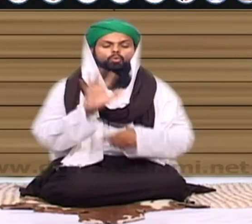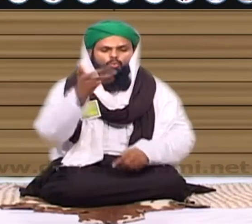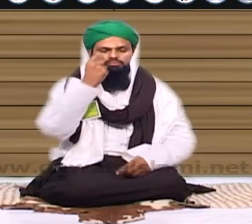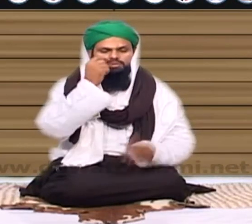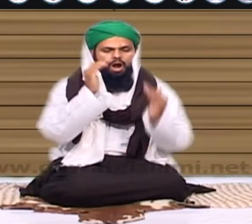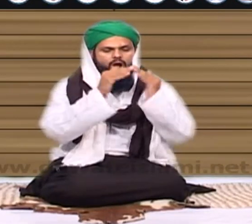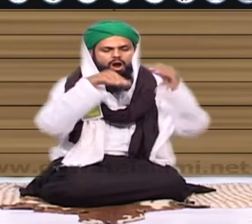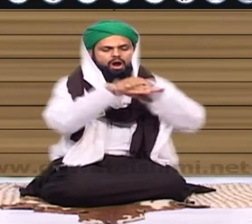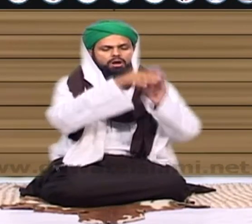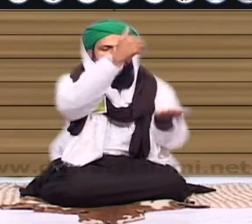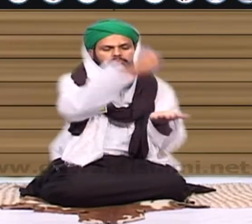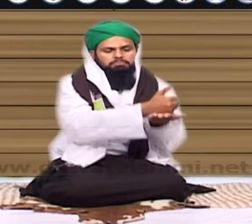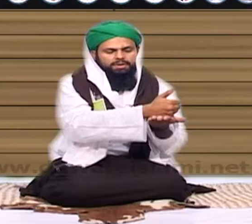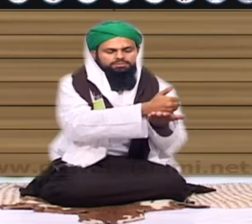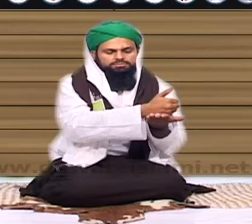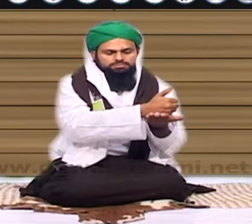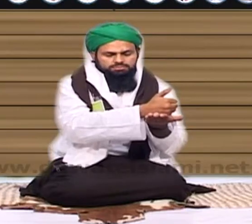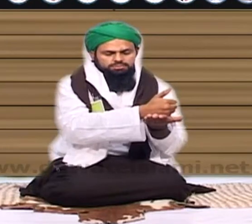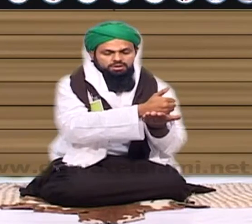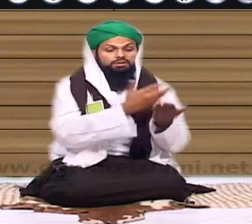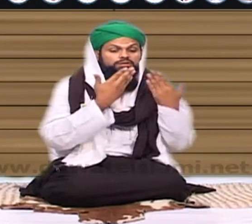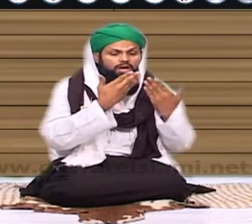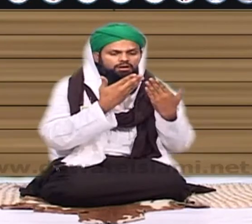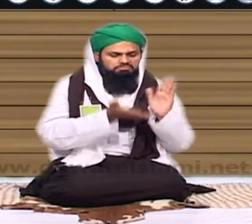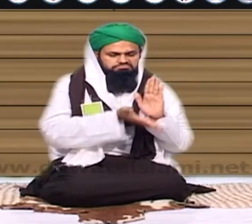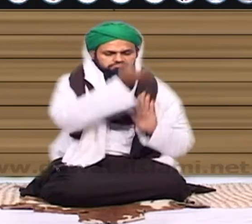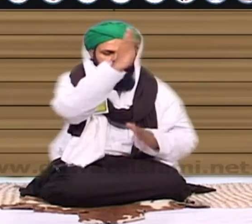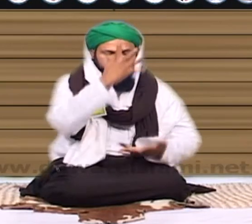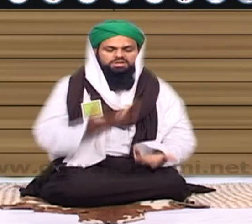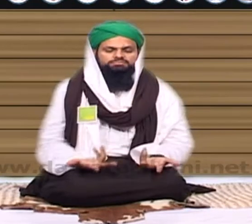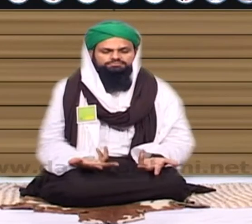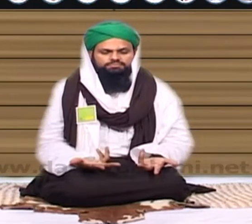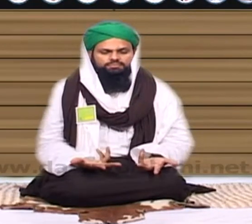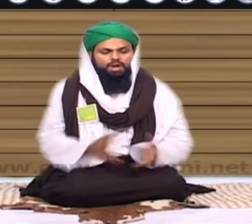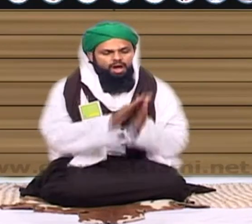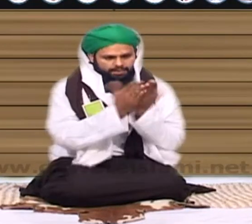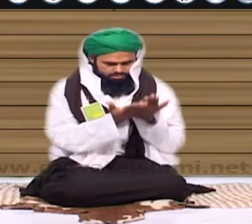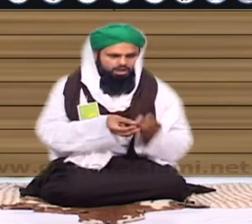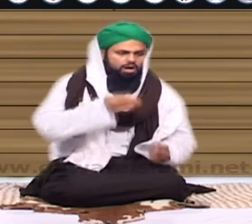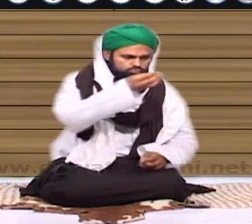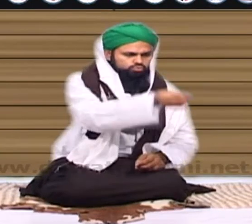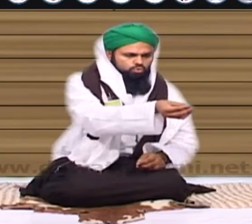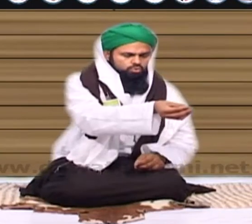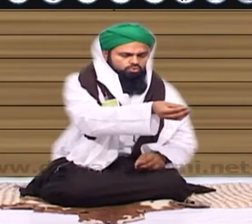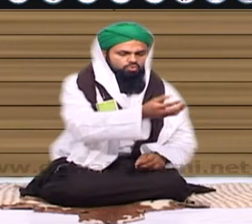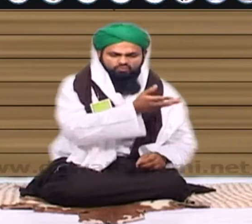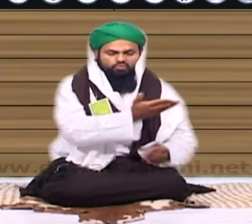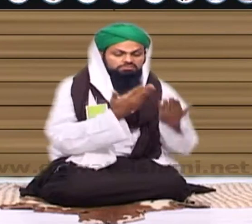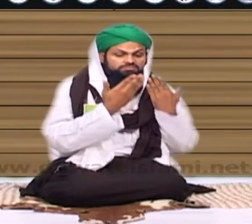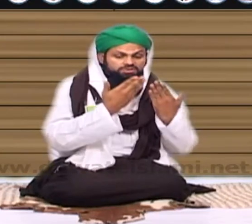اگر گھر بیٹھا رہے تو وہ کسی قسم کی تعلیم حاصل نہیں کرتے کتابیں اس کو دے بھی دی جائیں جب بھی